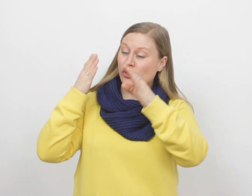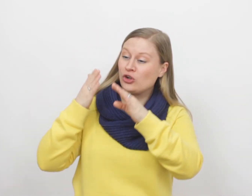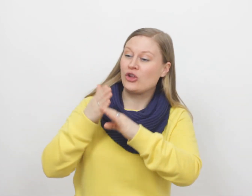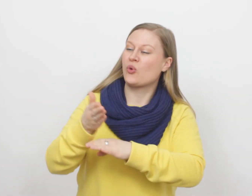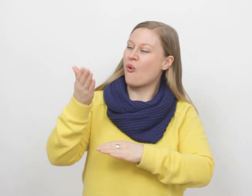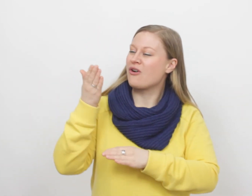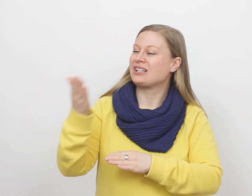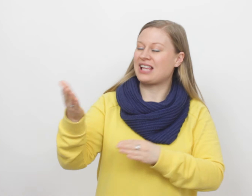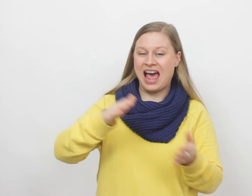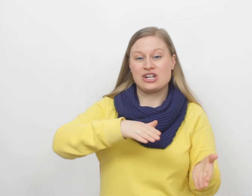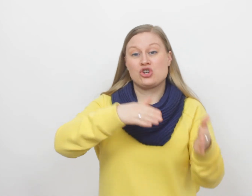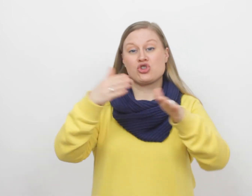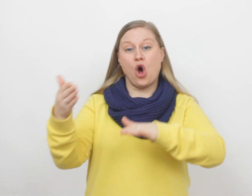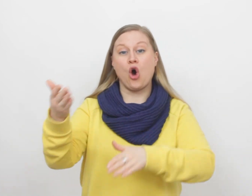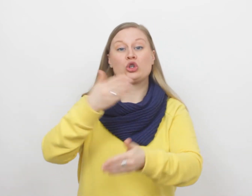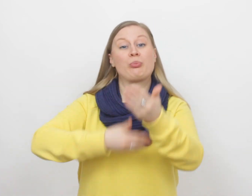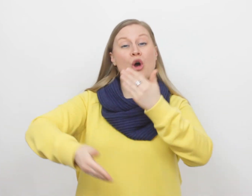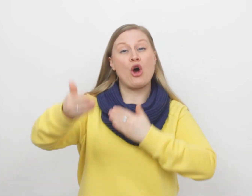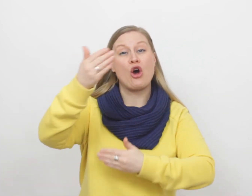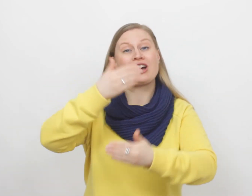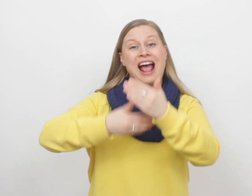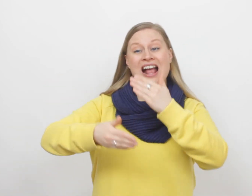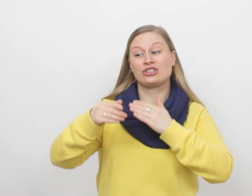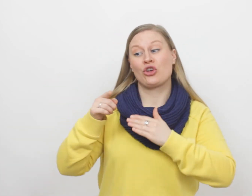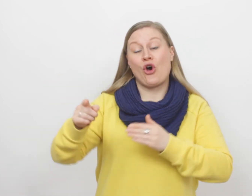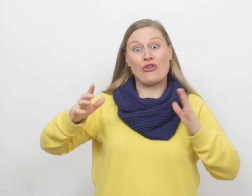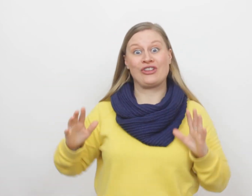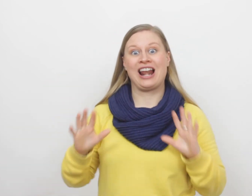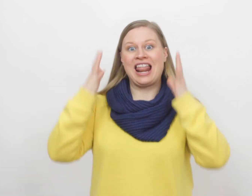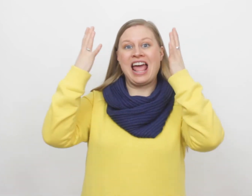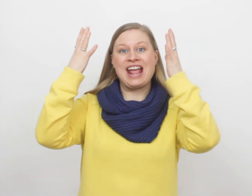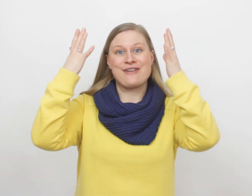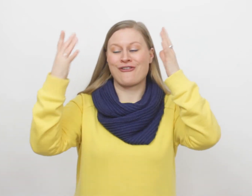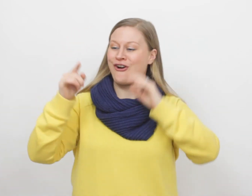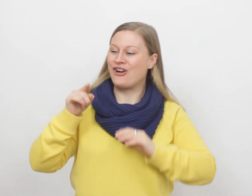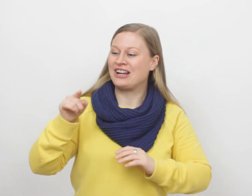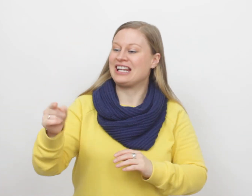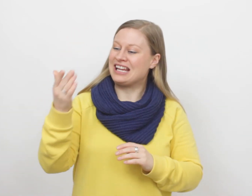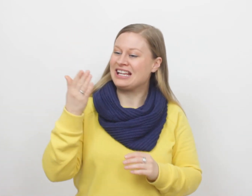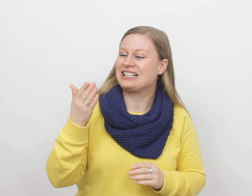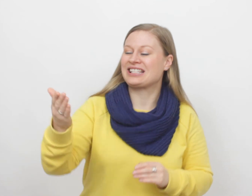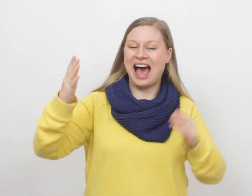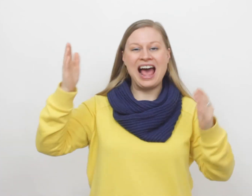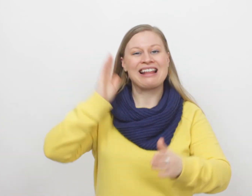door zijn kogelijkheid, een leven in zijn